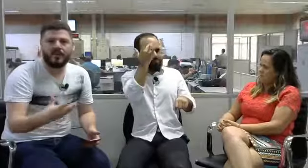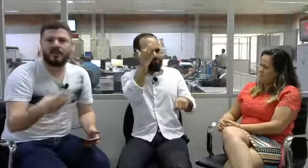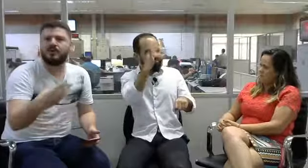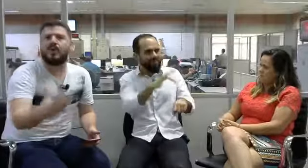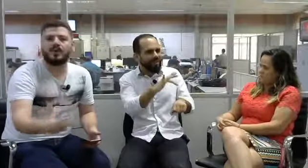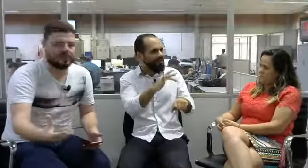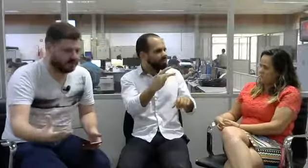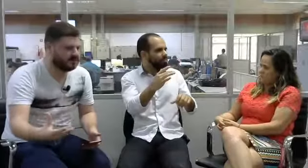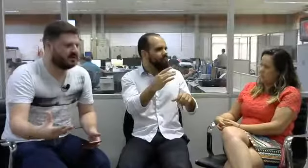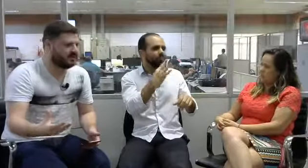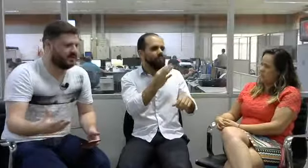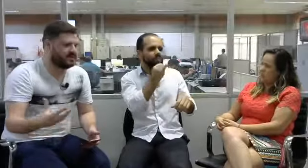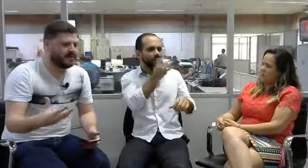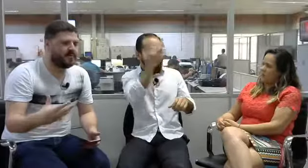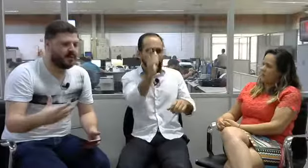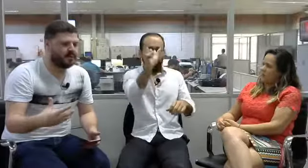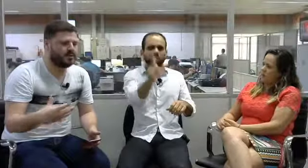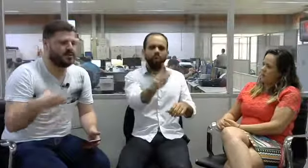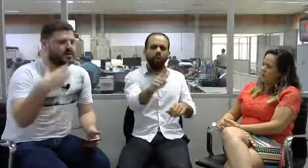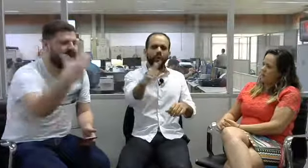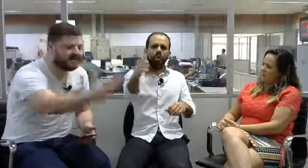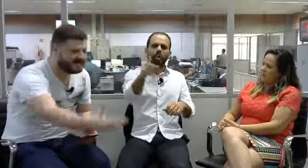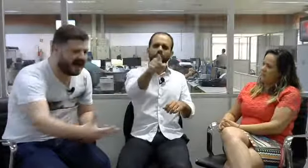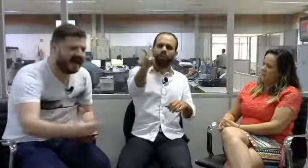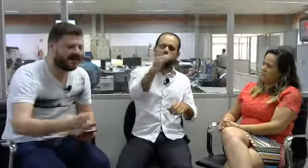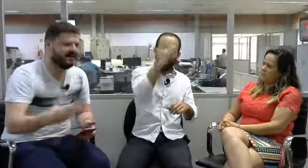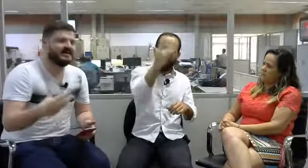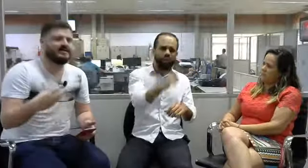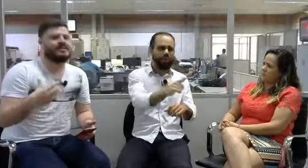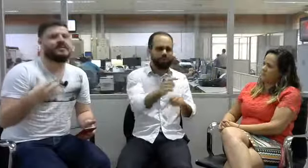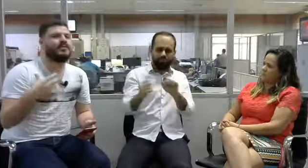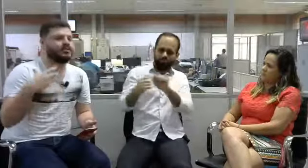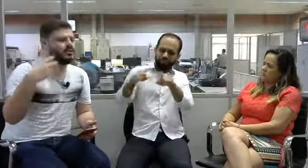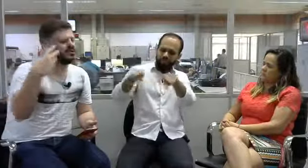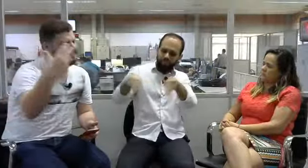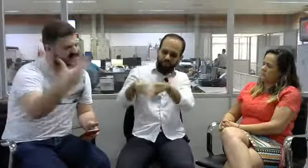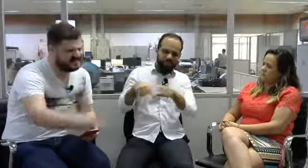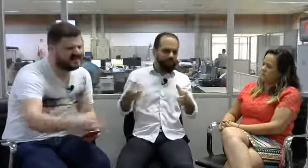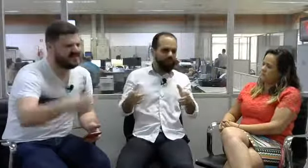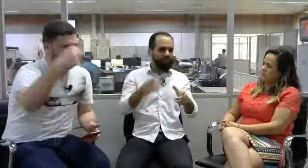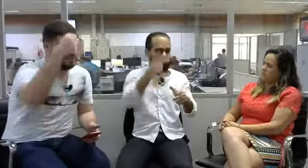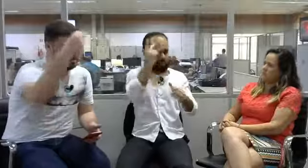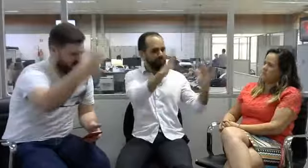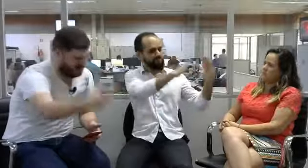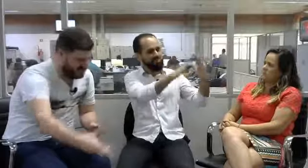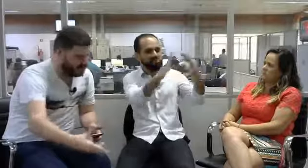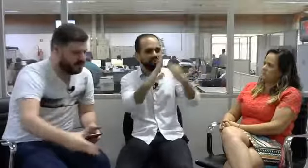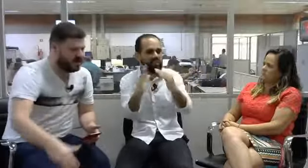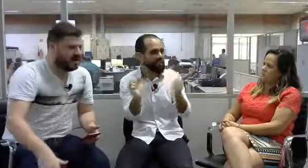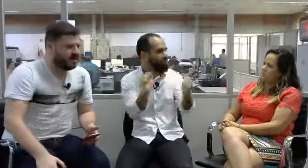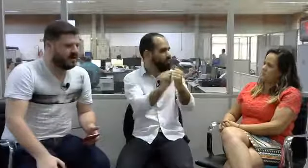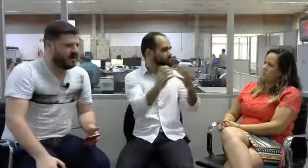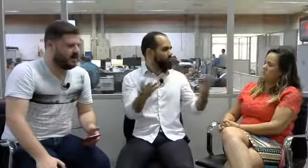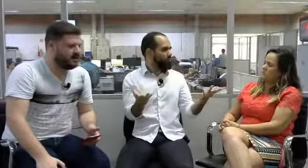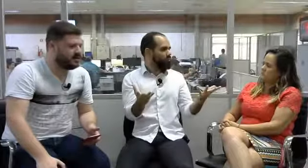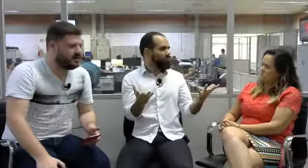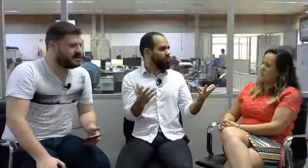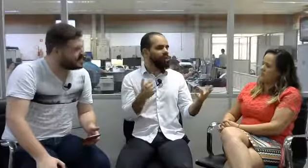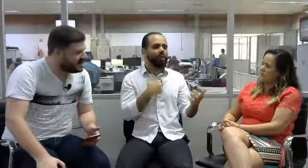no outro, pensar um pouco no nosso colega de sala, pensar um pouco no nosso vizinho, no nosso amigo, e dizer, será que